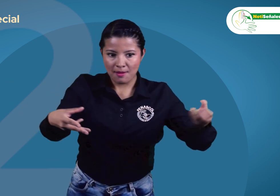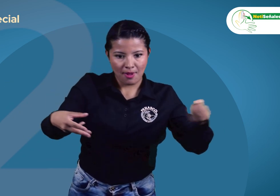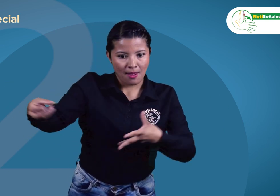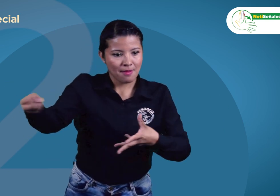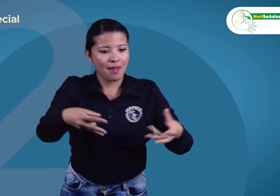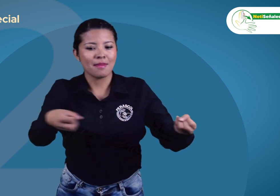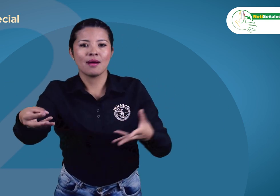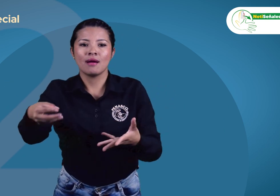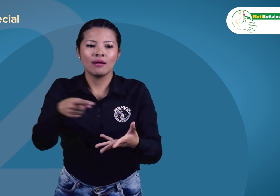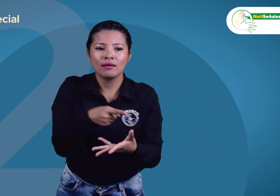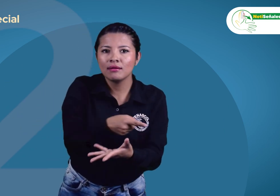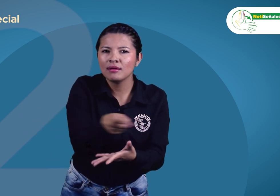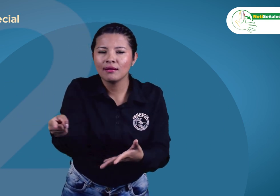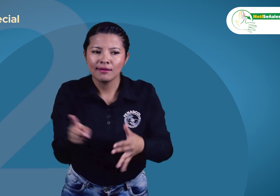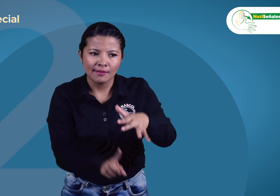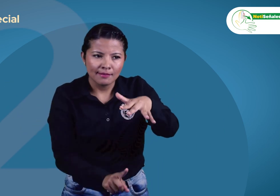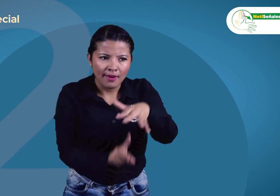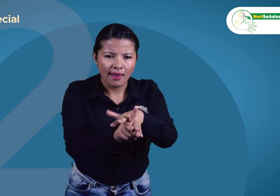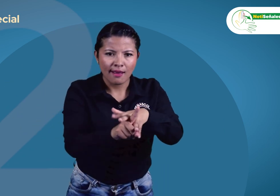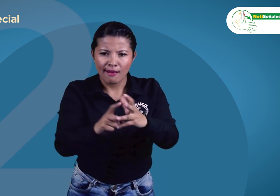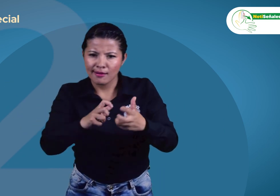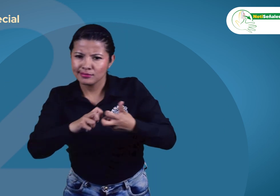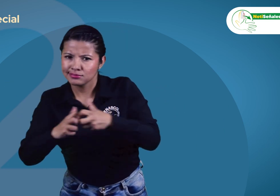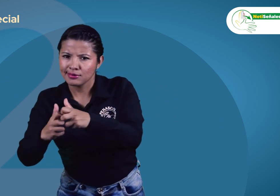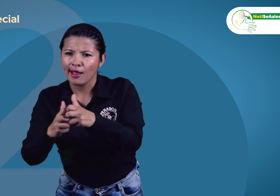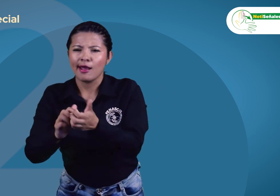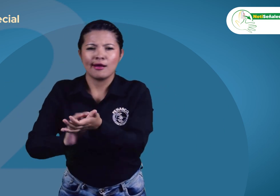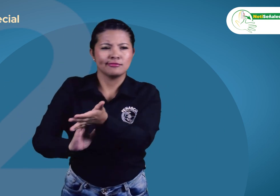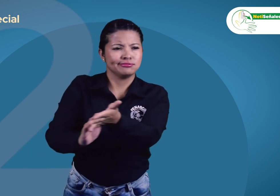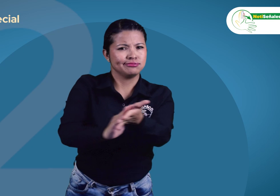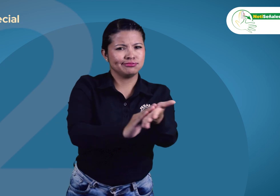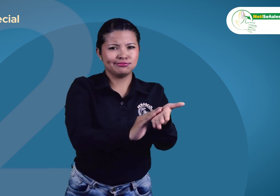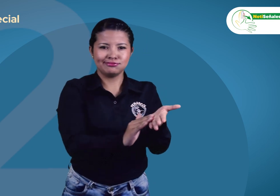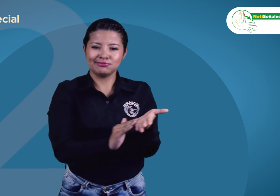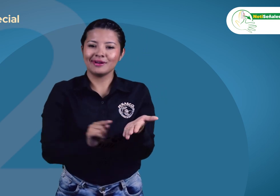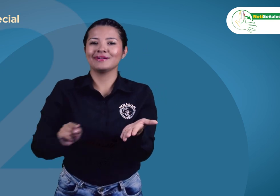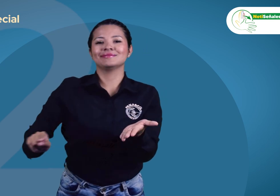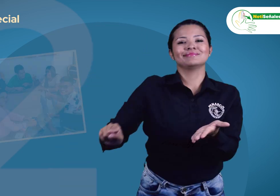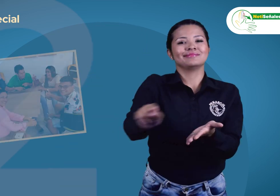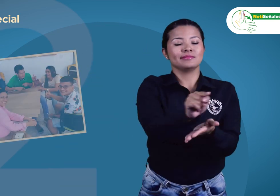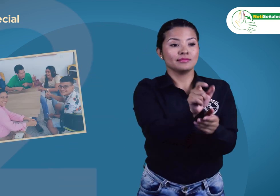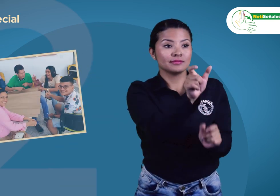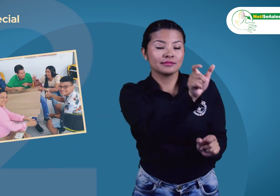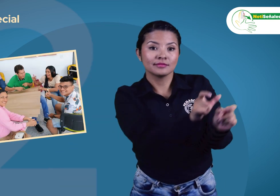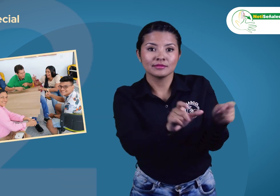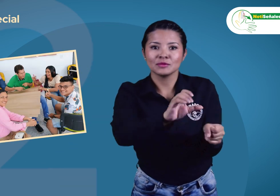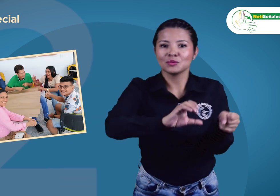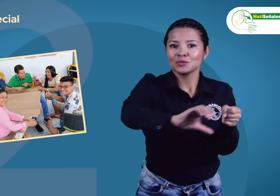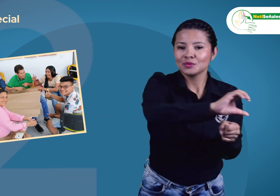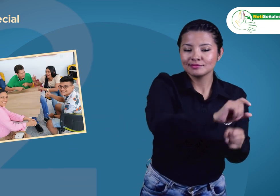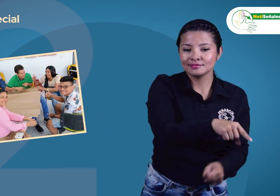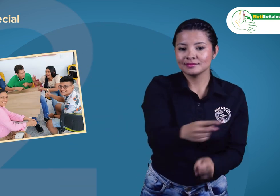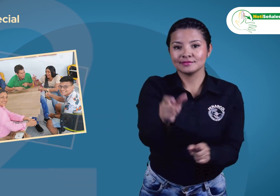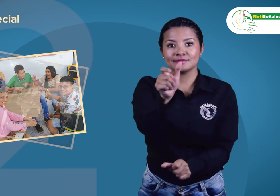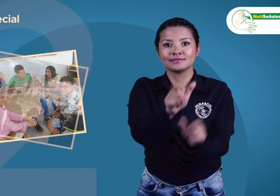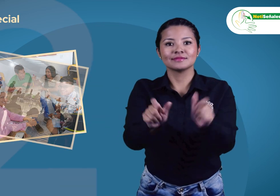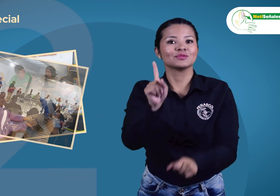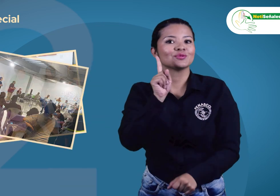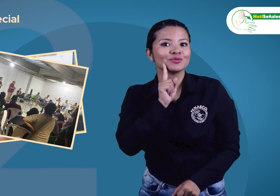participaron personas sordas de florencia y ciudades aledañas así como líderes sordos abriendo un espacio